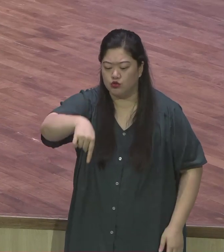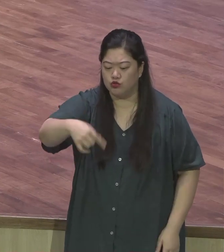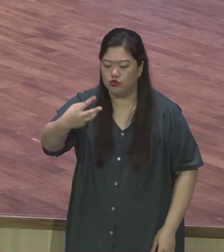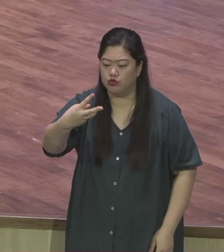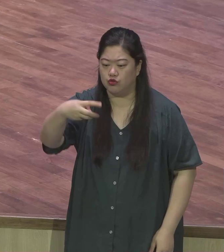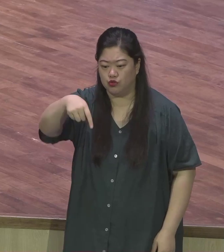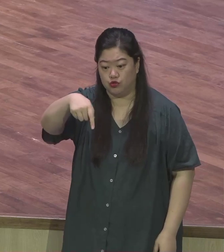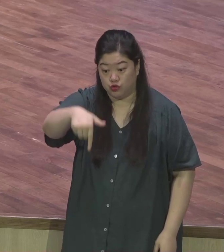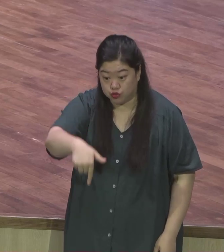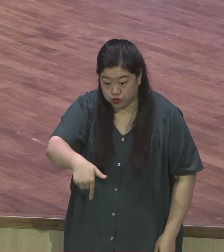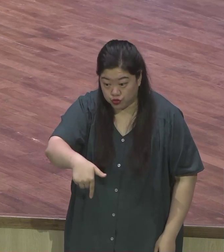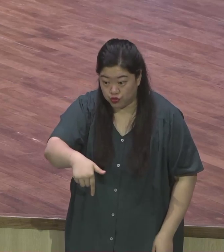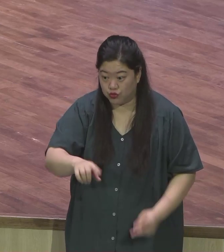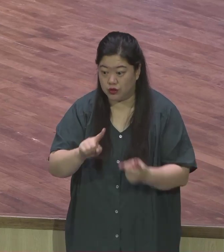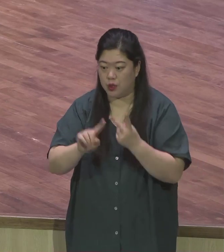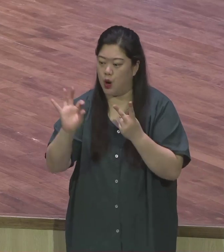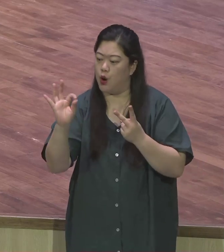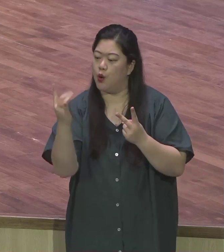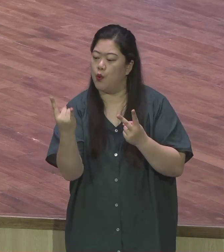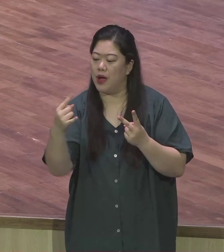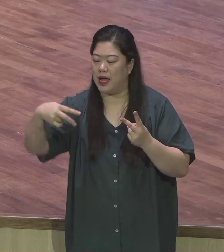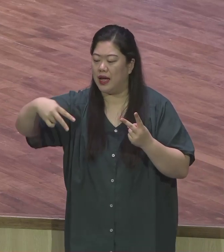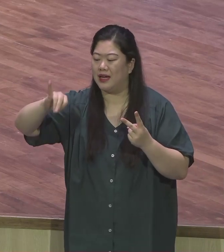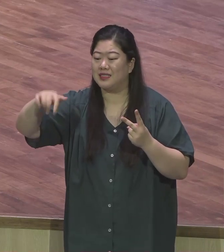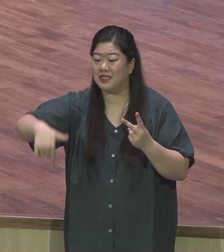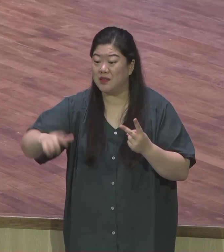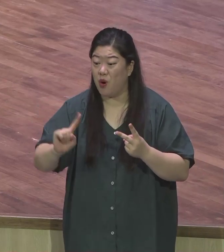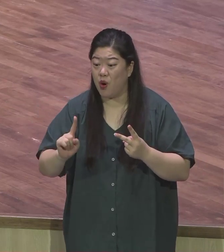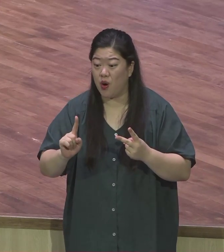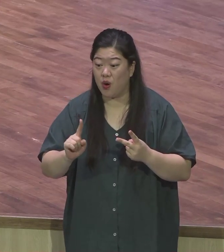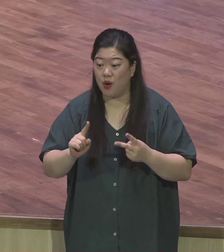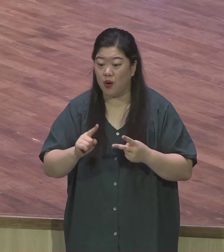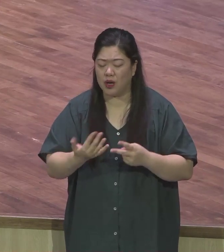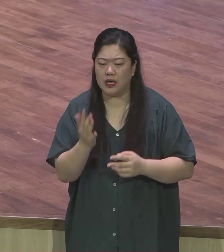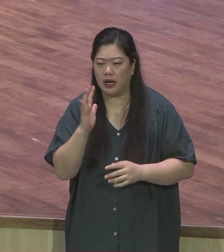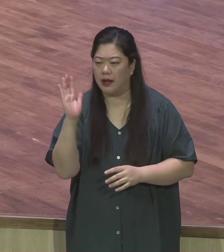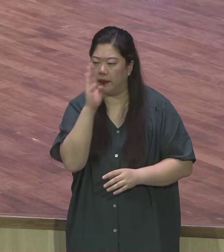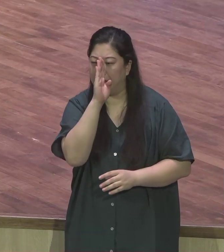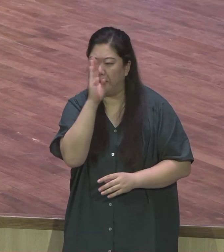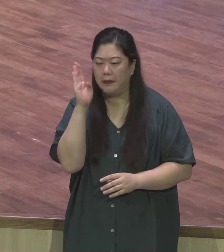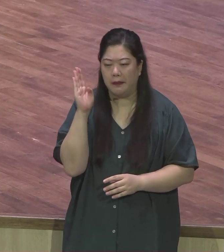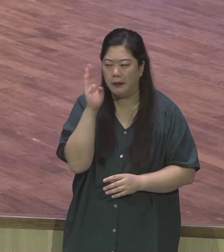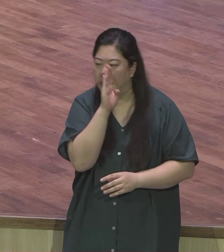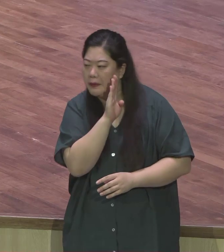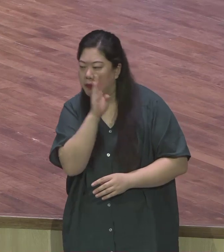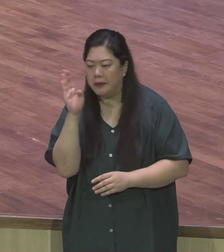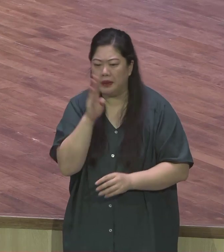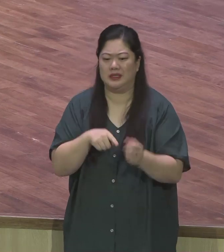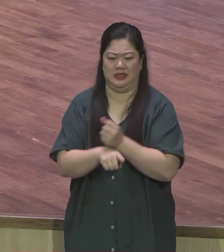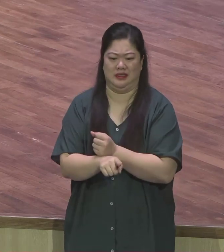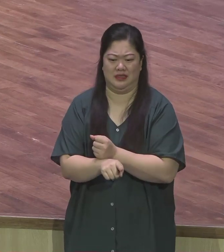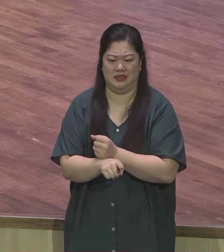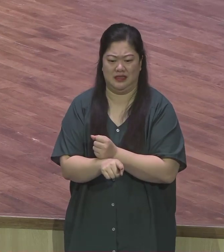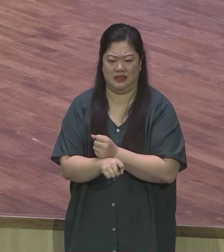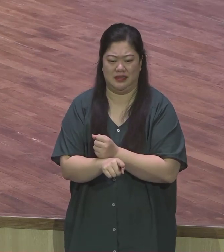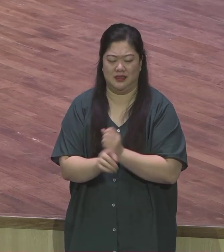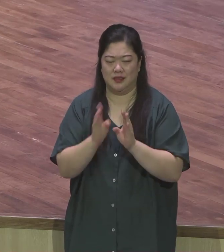원어적인 의미가 가면을 쓰고 연기하는 것을 의미하고 있습니다 이중적인 모습이겠죠 그리고 누룩은